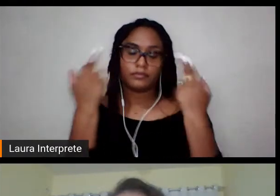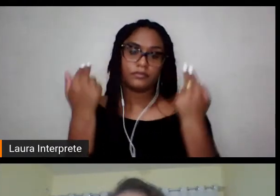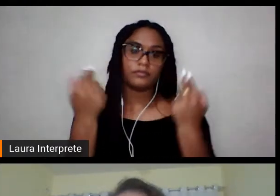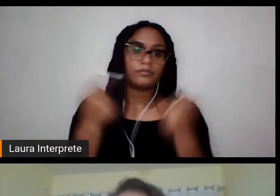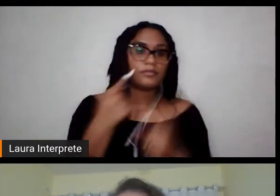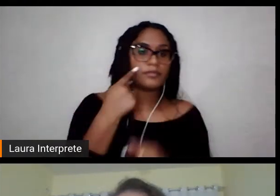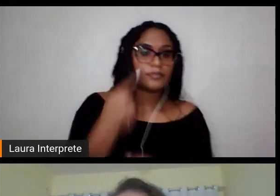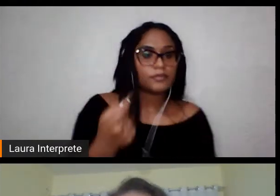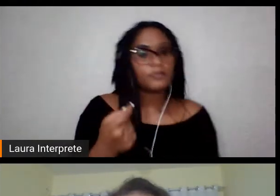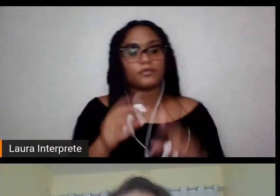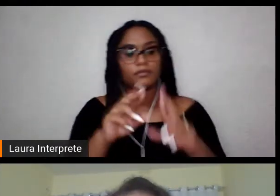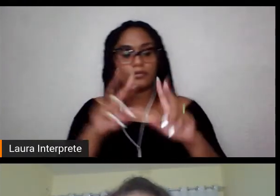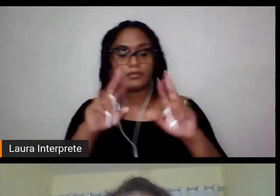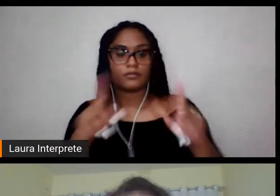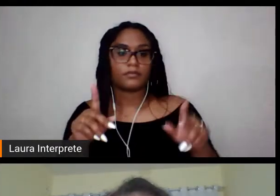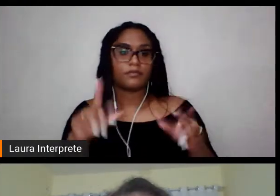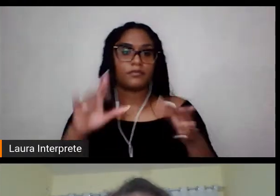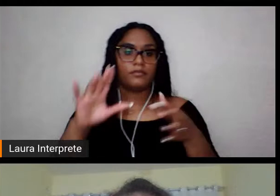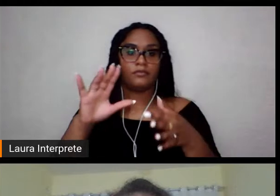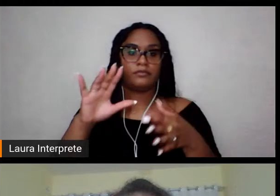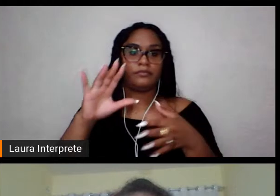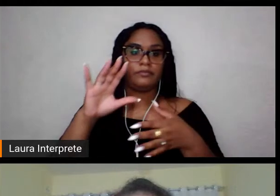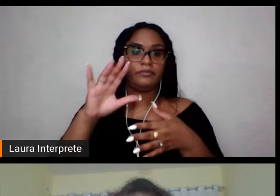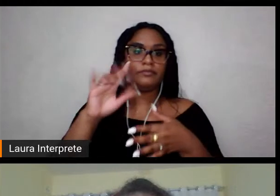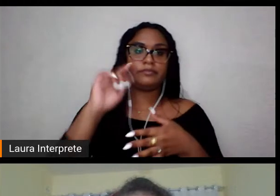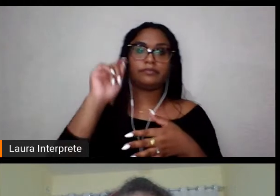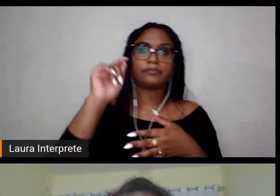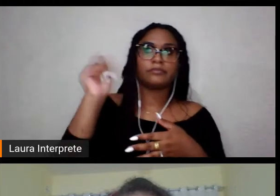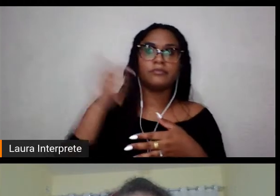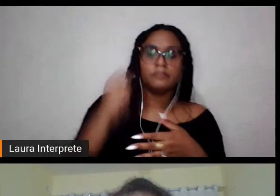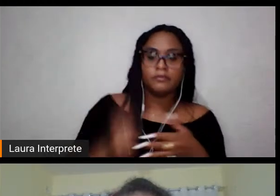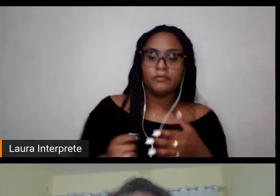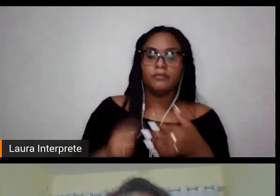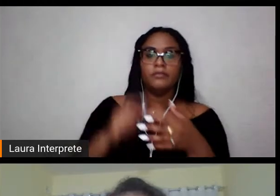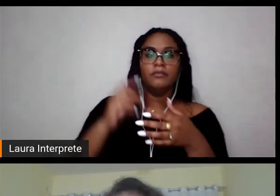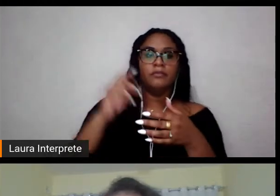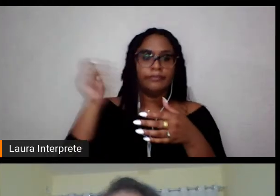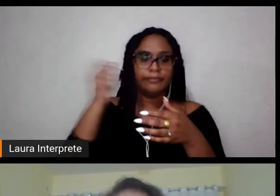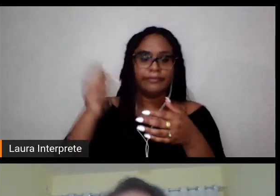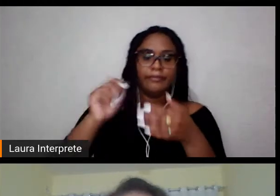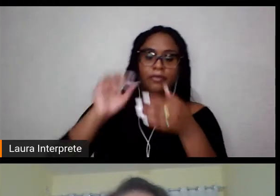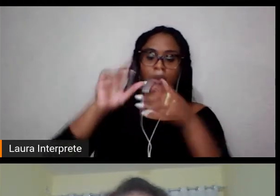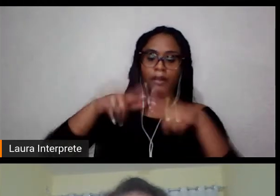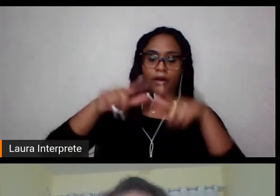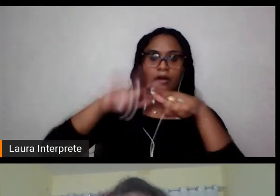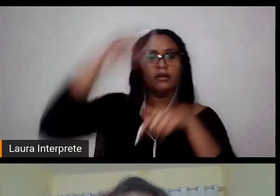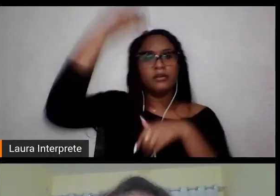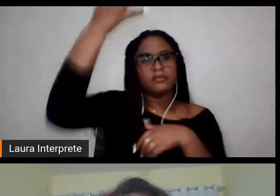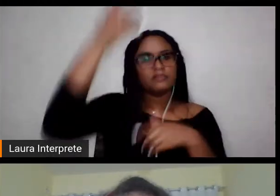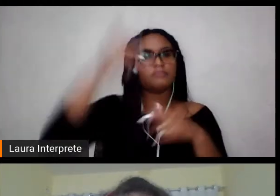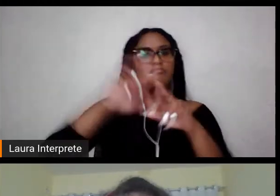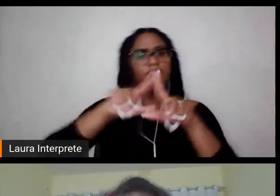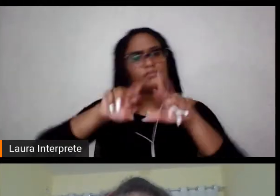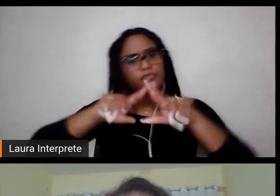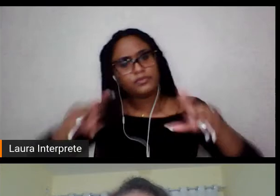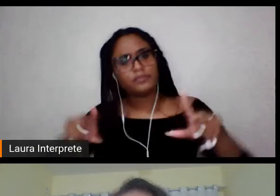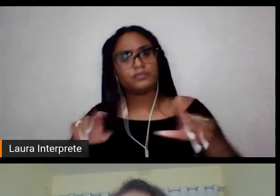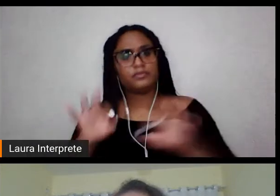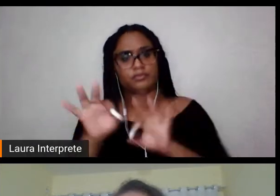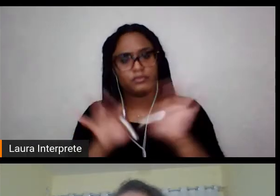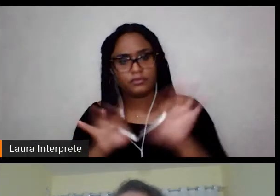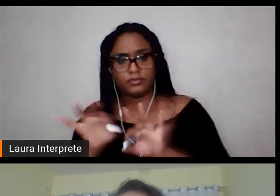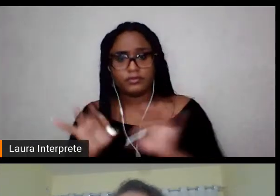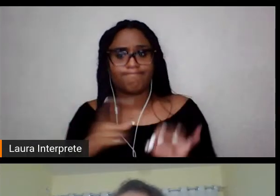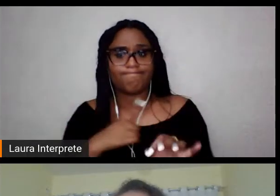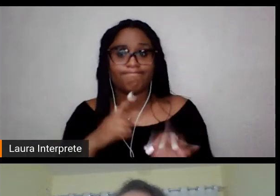são muito profundas, e elas também dizem respeito ao lugar que a mulher ocupa nessas sociedades, né?